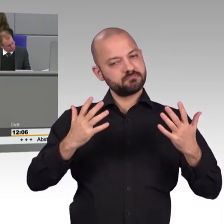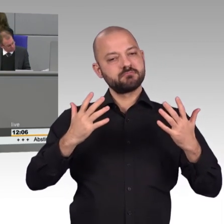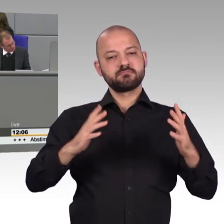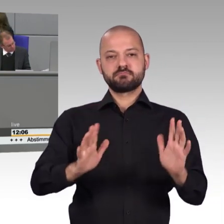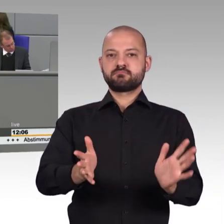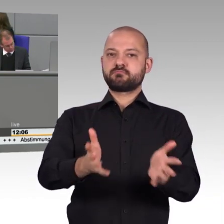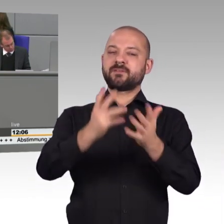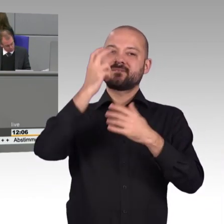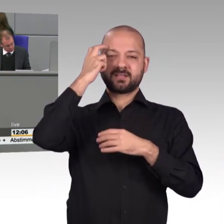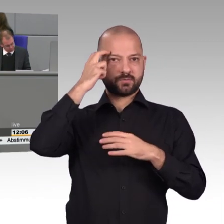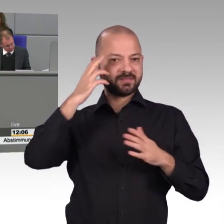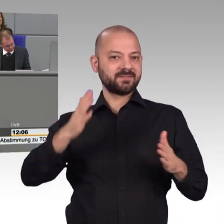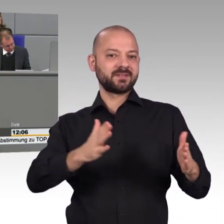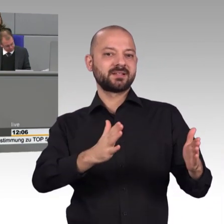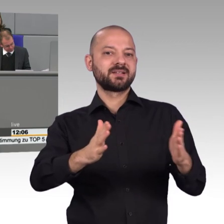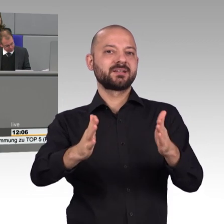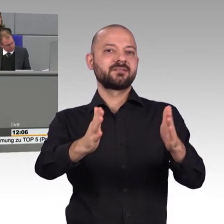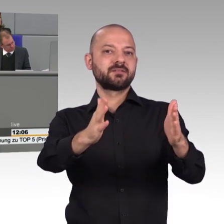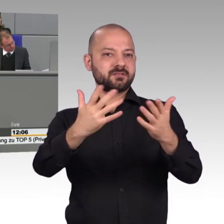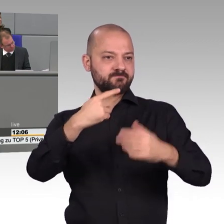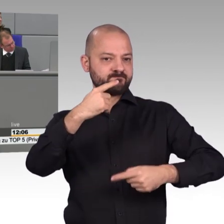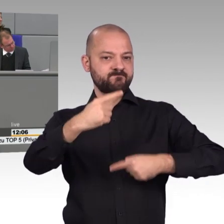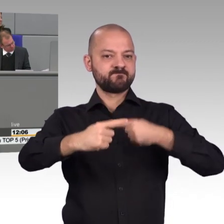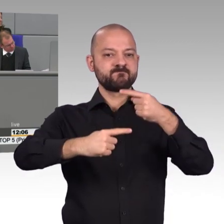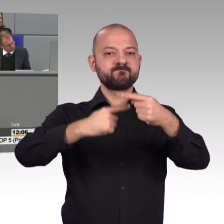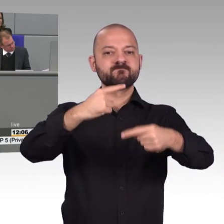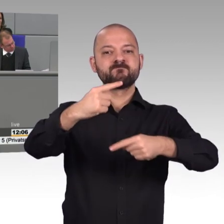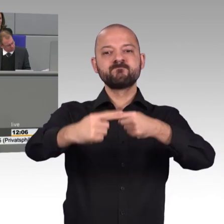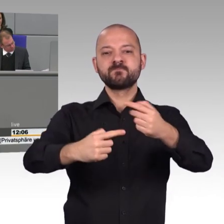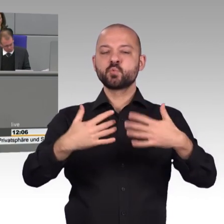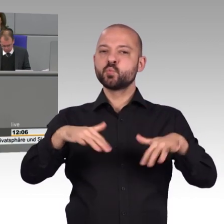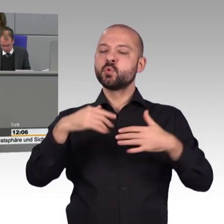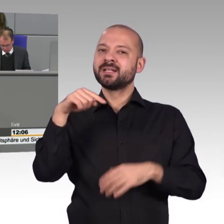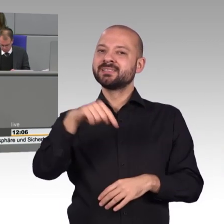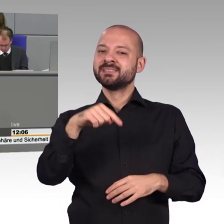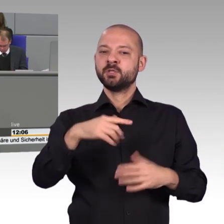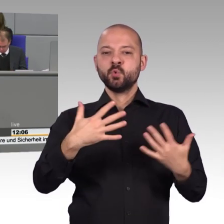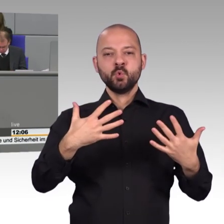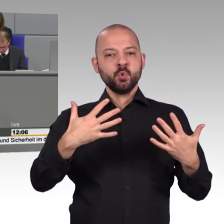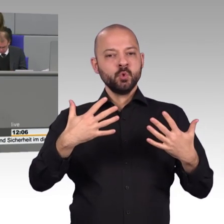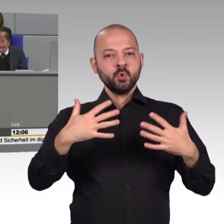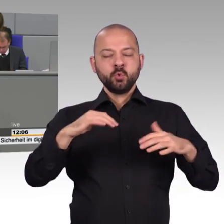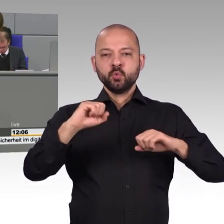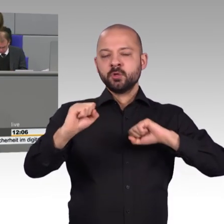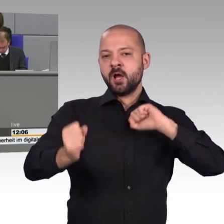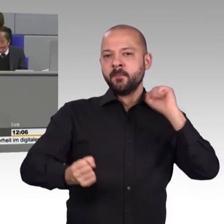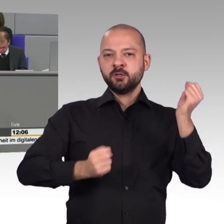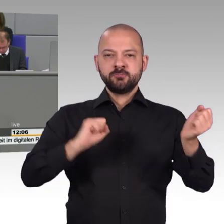einige Aspekte ausblendet, ist er eine gute Grundlage, um die Thematik in den Ausschüssen weiter zu beraten.